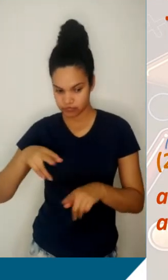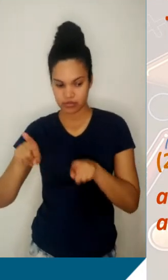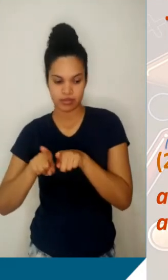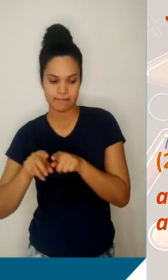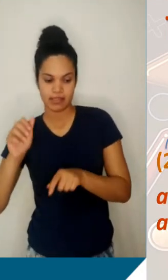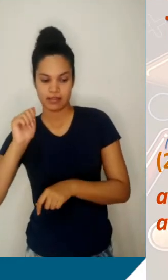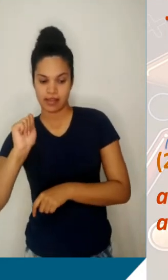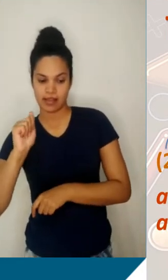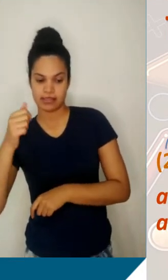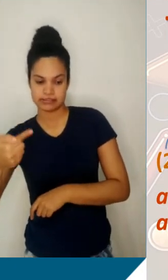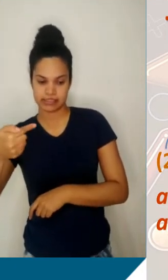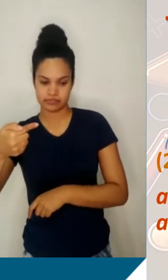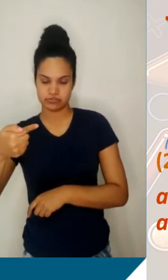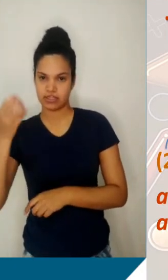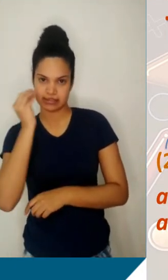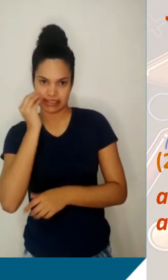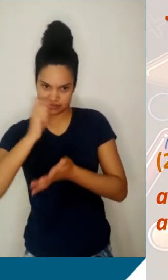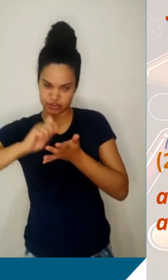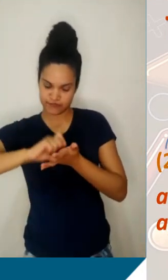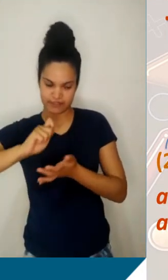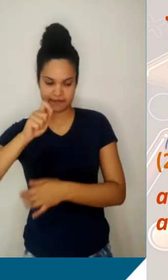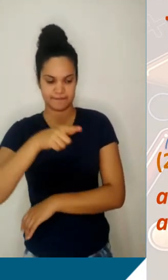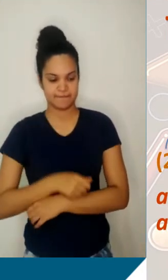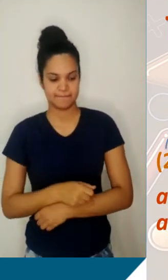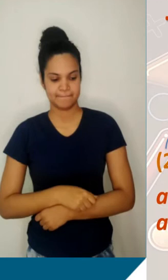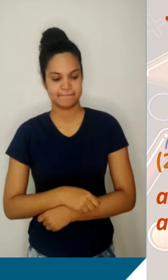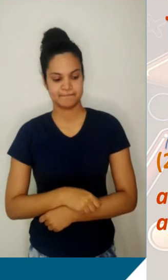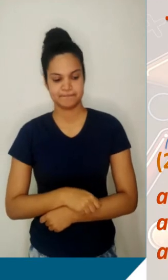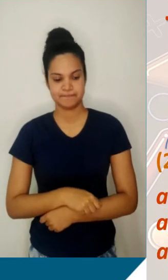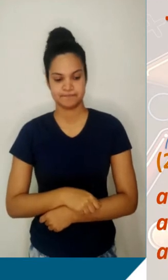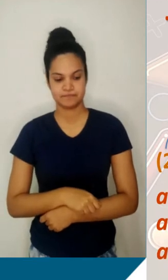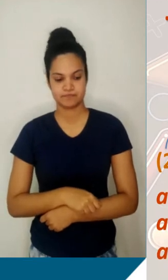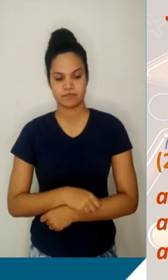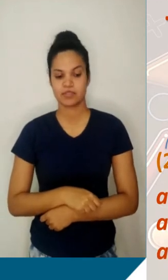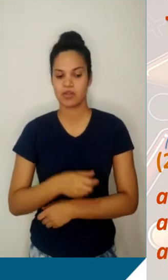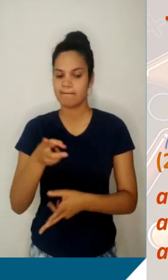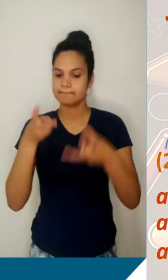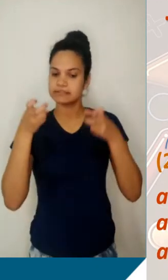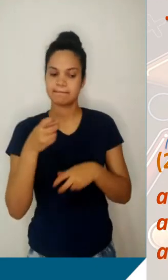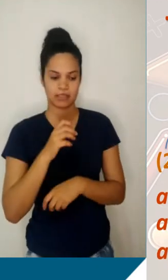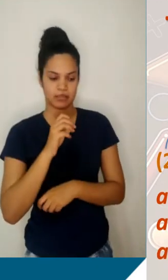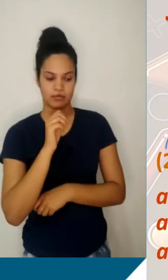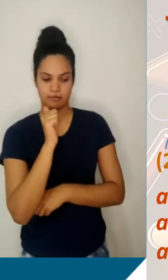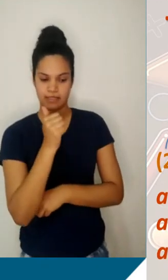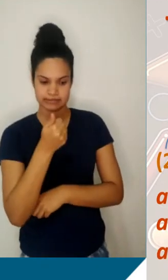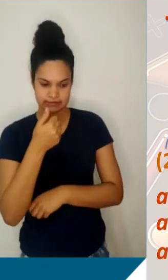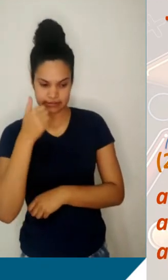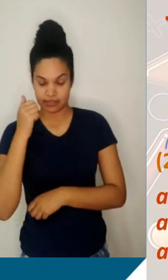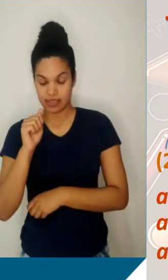A7. Pausa o vídeo e escreve aí para a gente. Reparem que o A7, ele é o A4